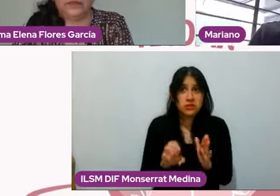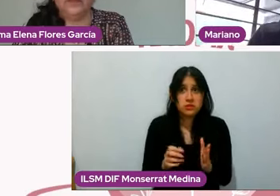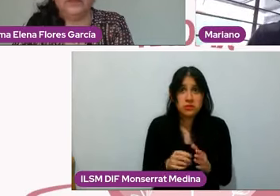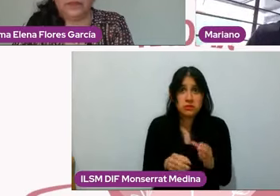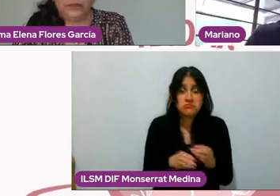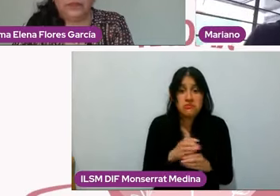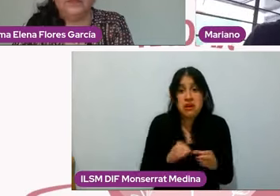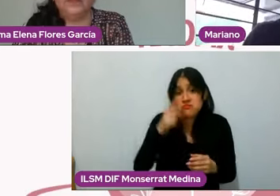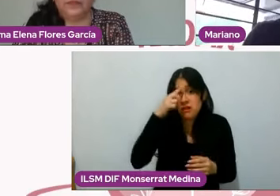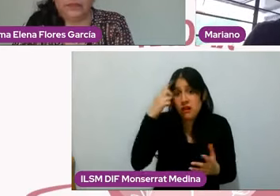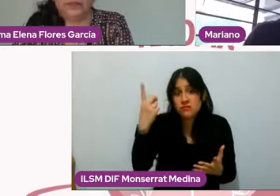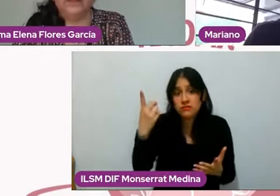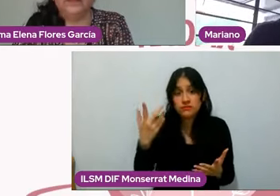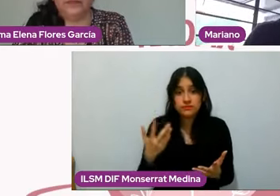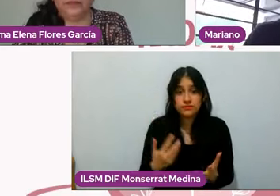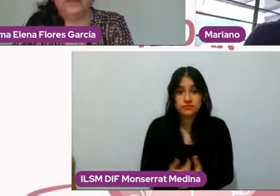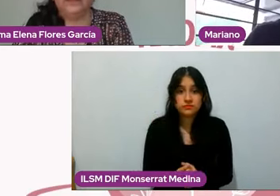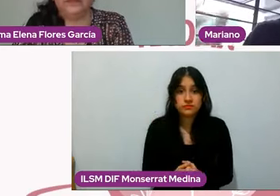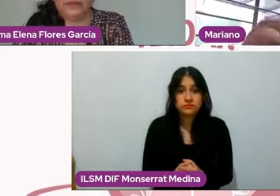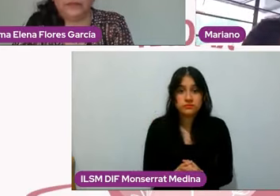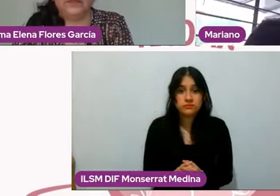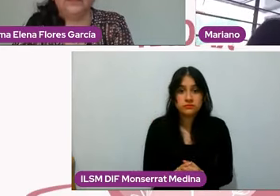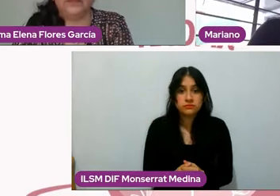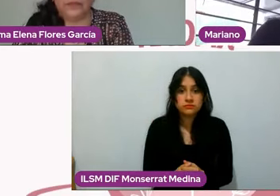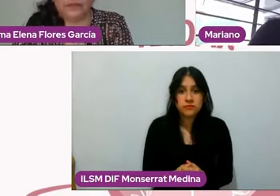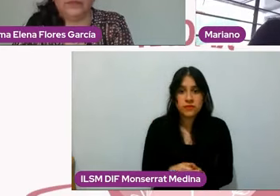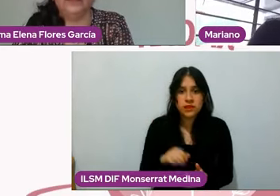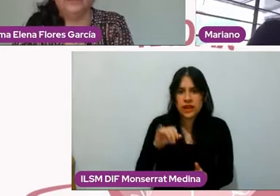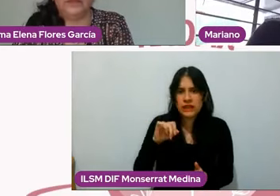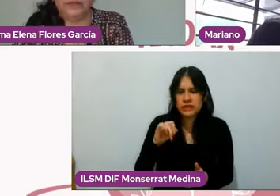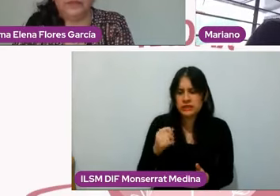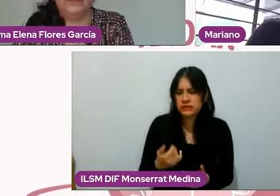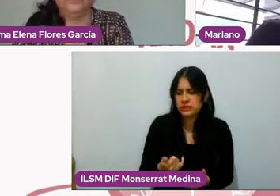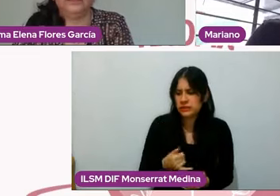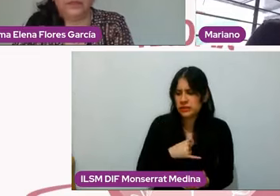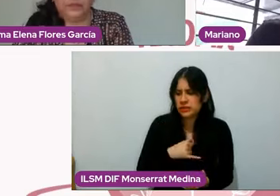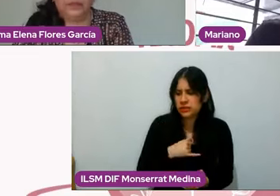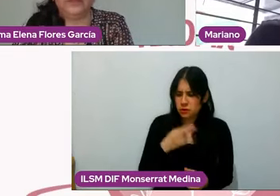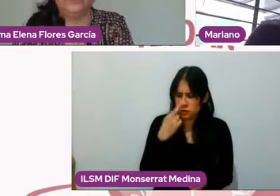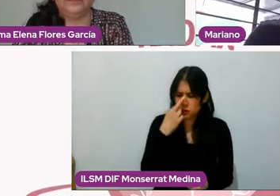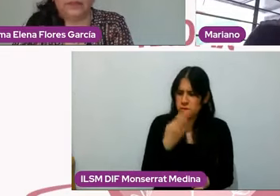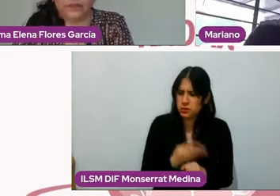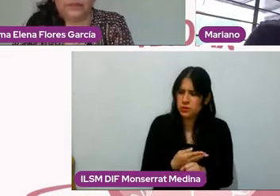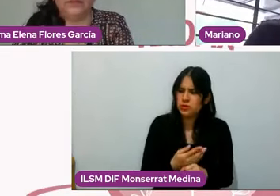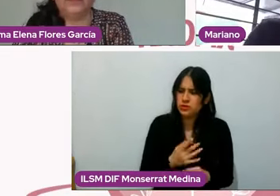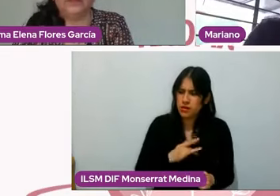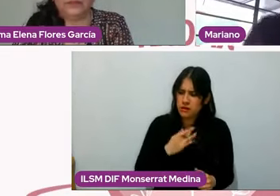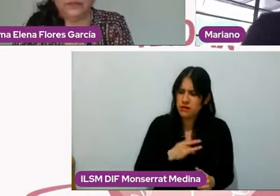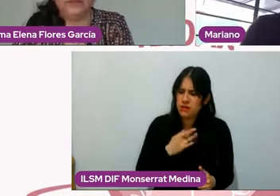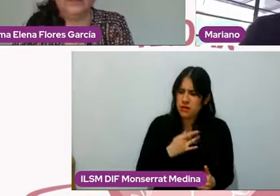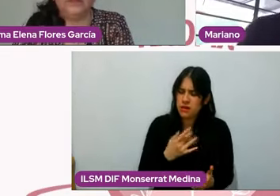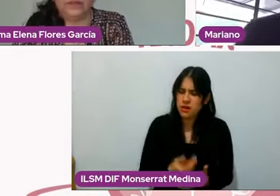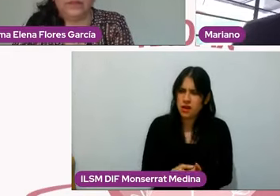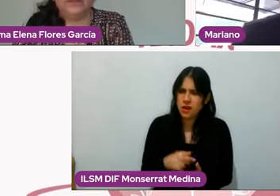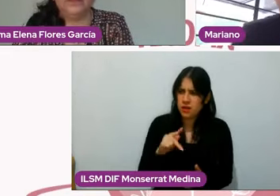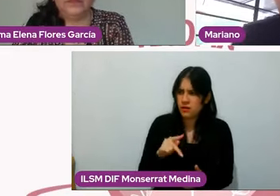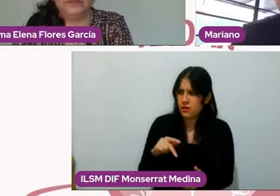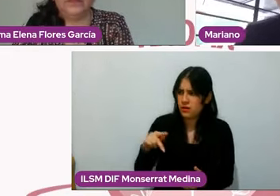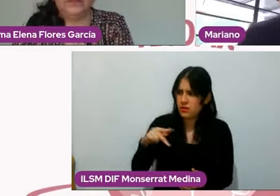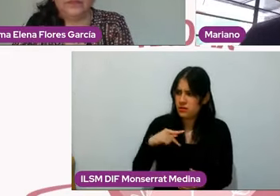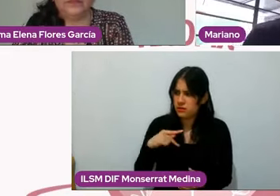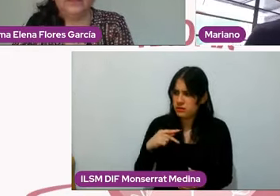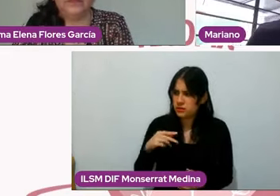trascendentes como a ver, pues sí, a lo mejor yo estoy siendo ya muy responsable efectivamente conmigo, pero mi pareja me sigue